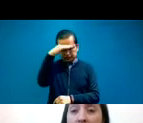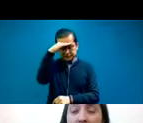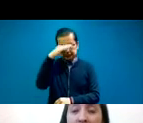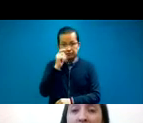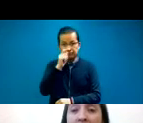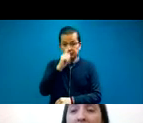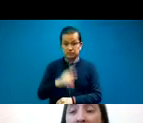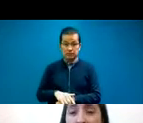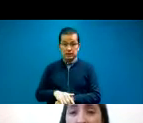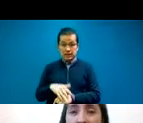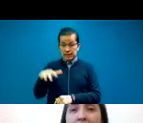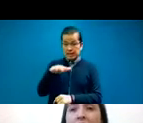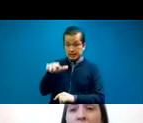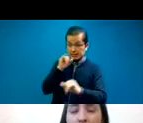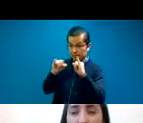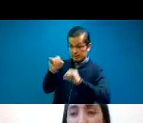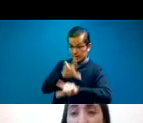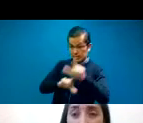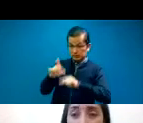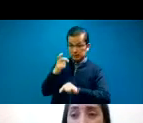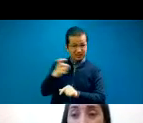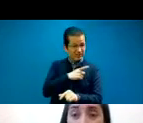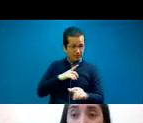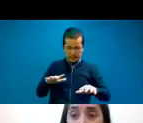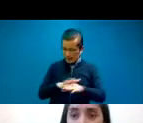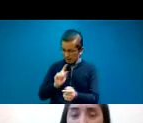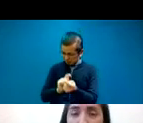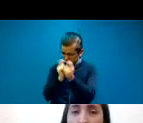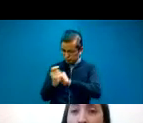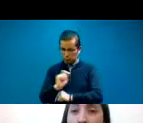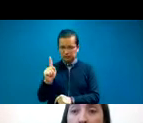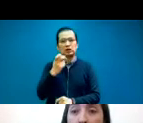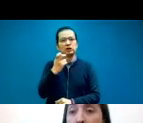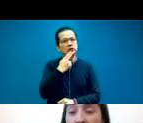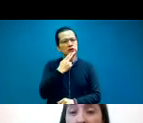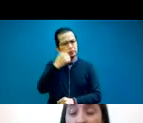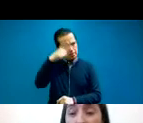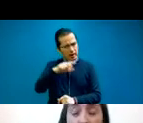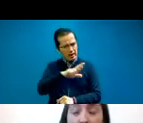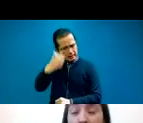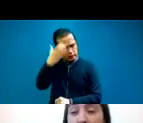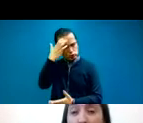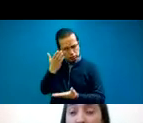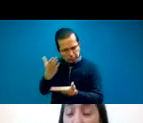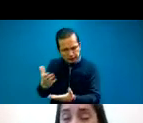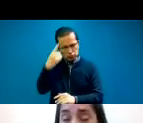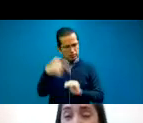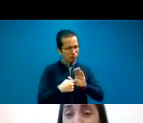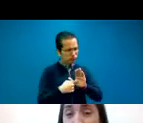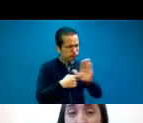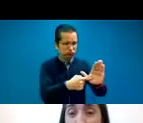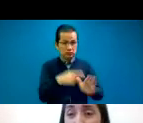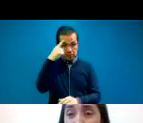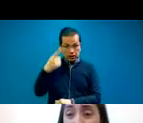lengua de señas hace al reconocimiento de nuestra profesión, ¿no? Como colegas, como los otros